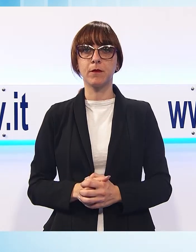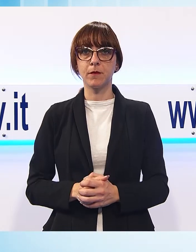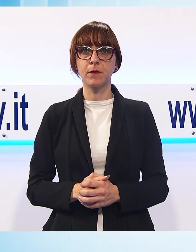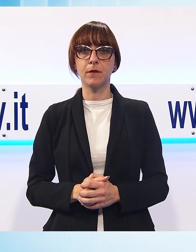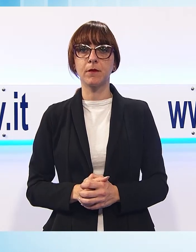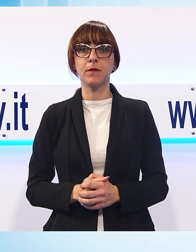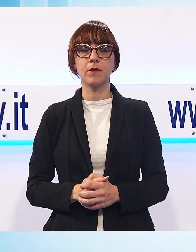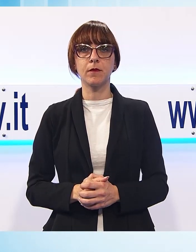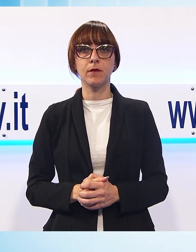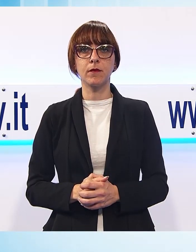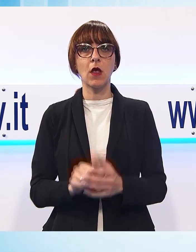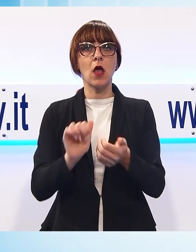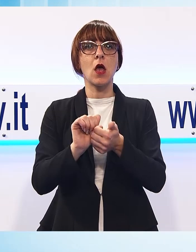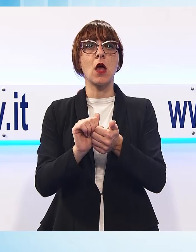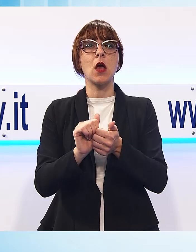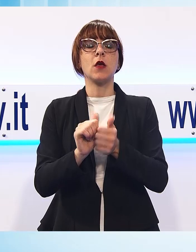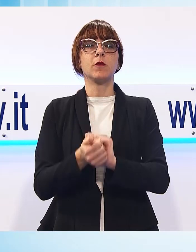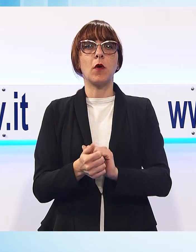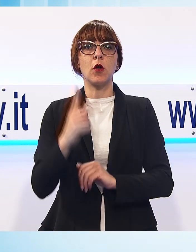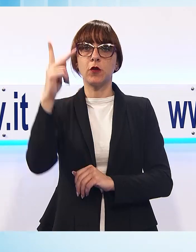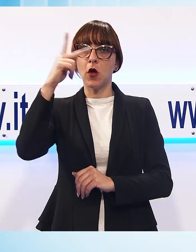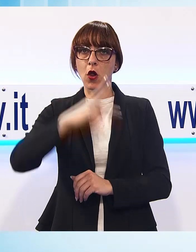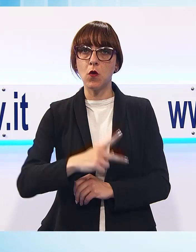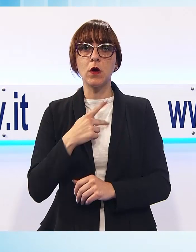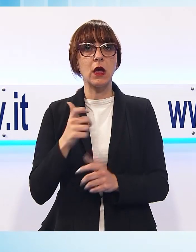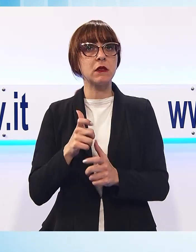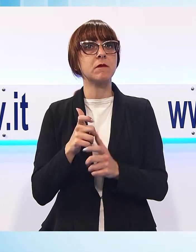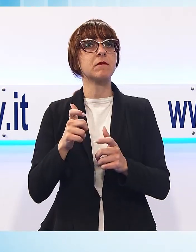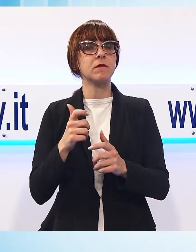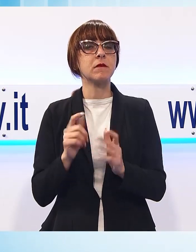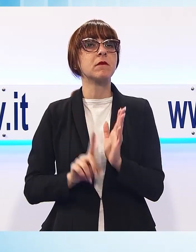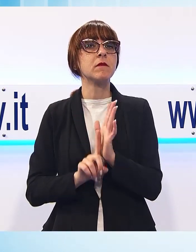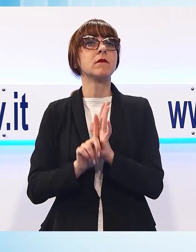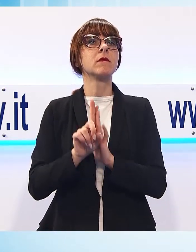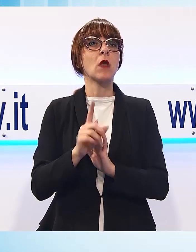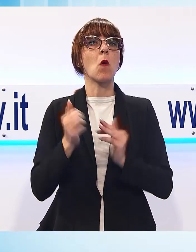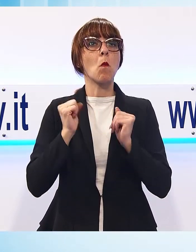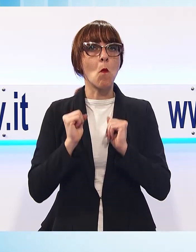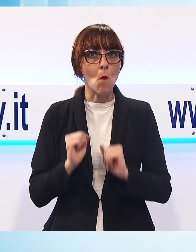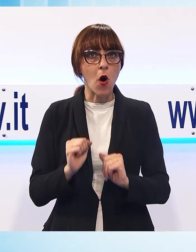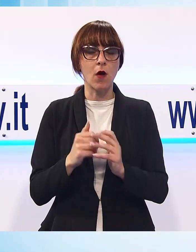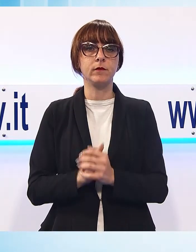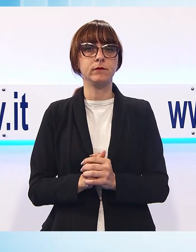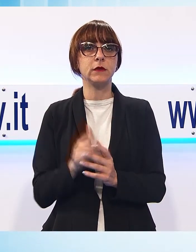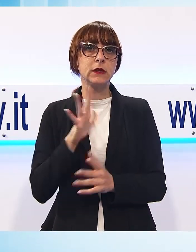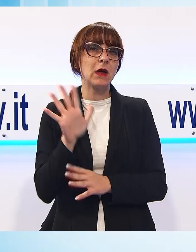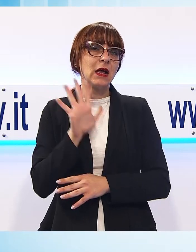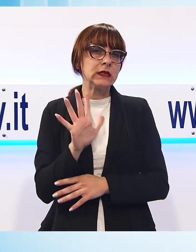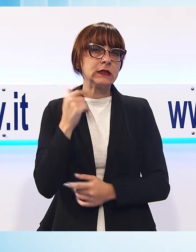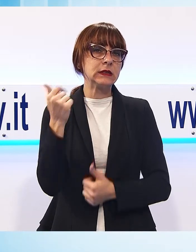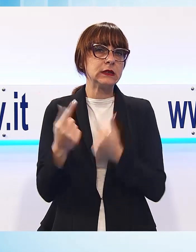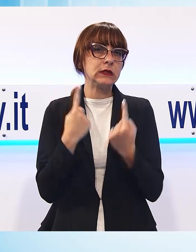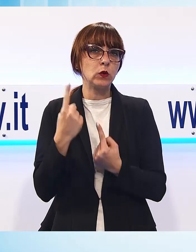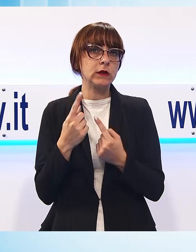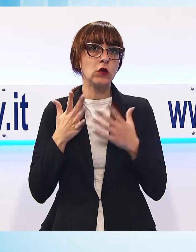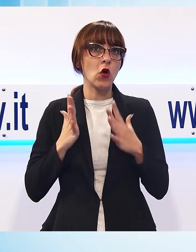Lo sport lucchese face-off può crescere a Borgosesi e i rossoneri calano alla distanza denotando una condizione fisica non al